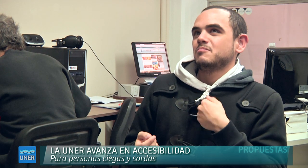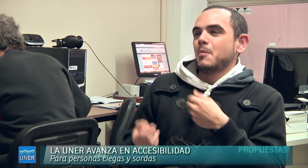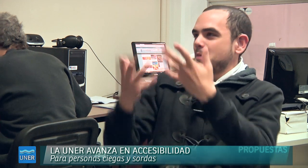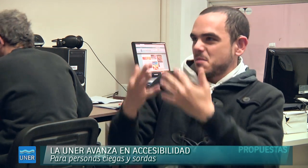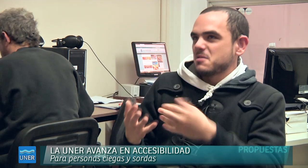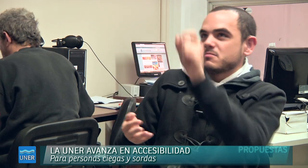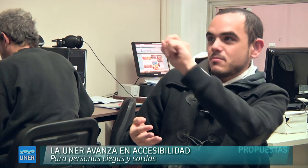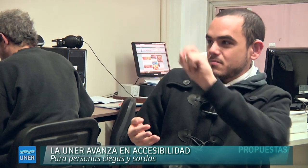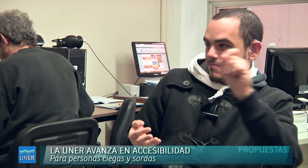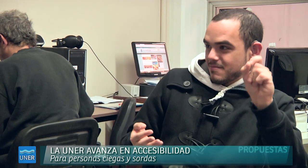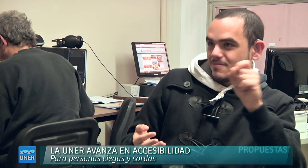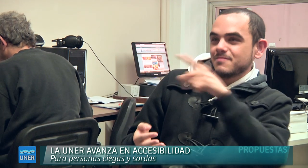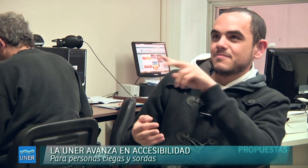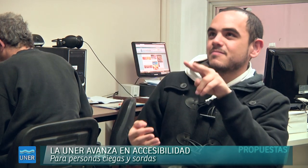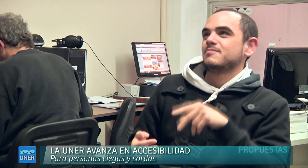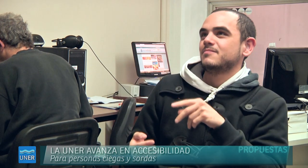cómo hablaba. Por ejemplo, en matemática,